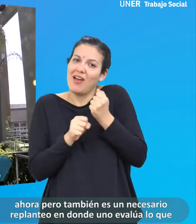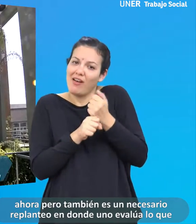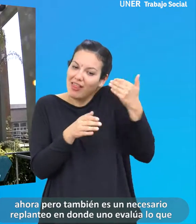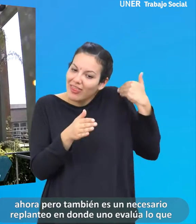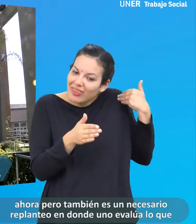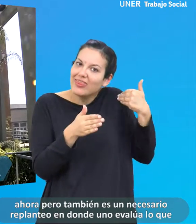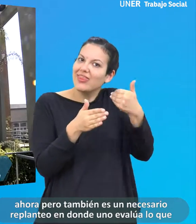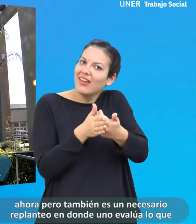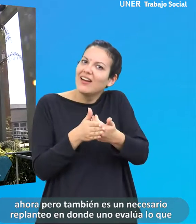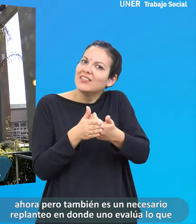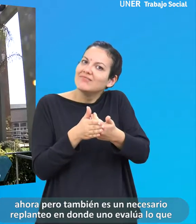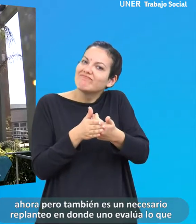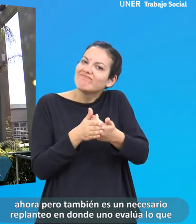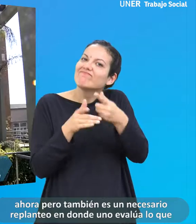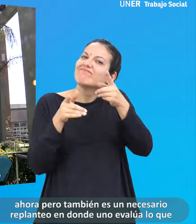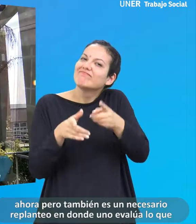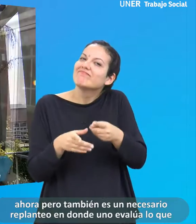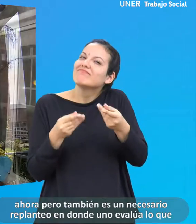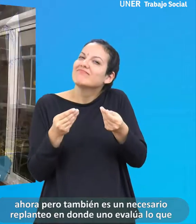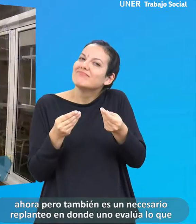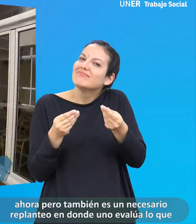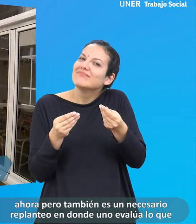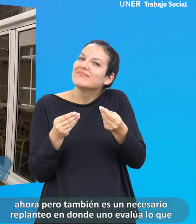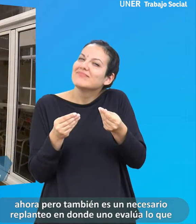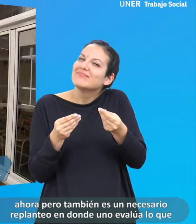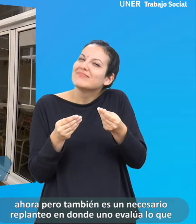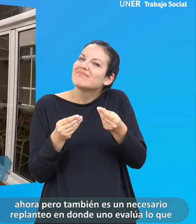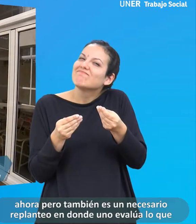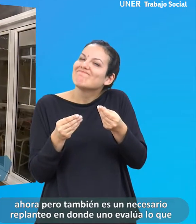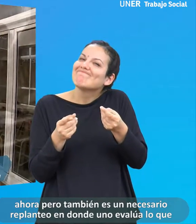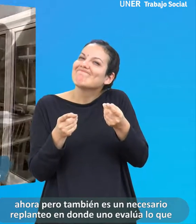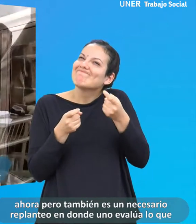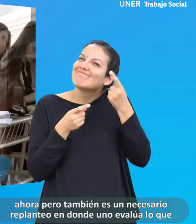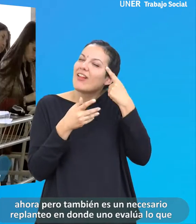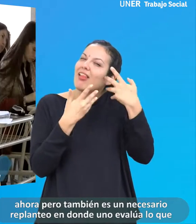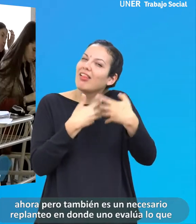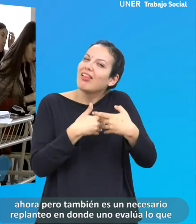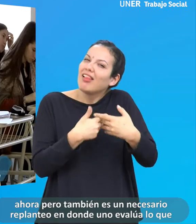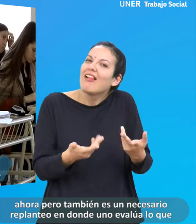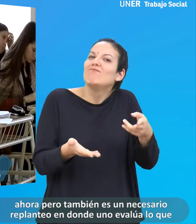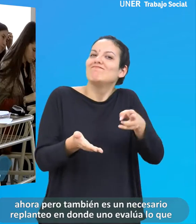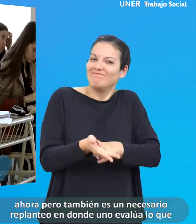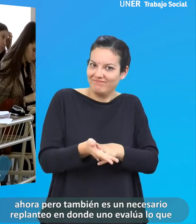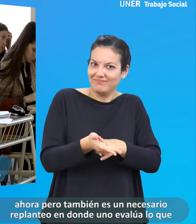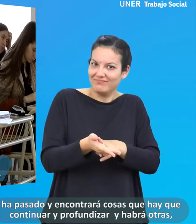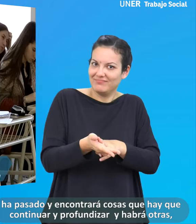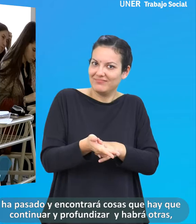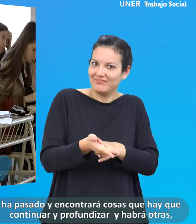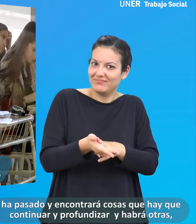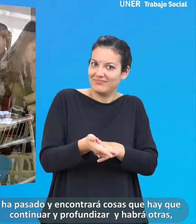ahora, pero también es un necesario replanteo en donde